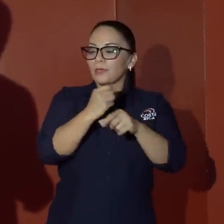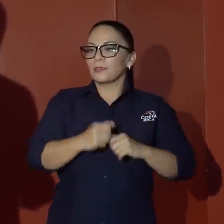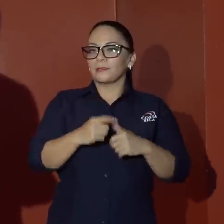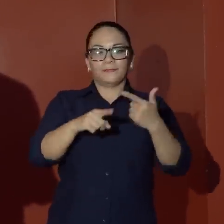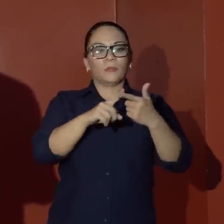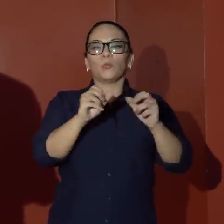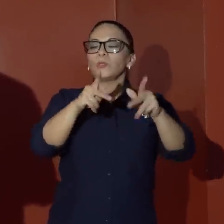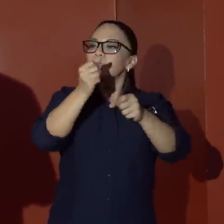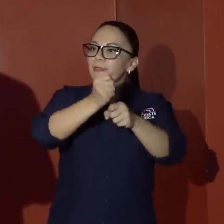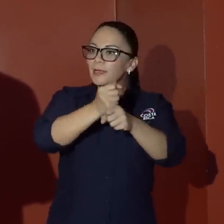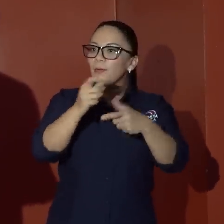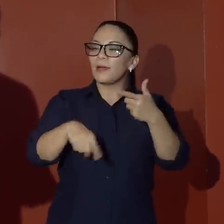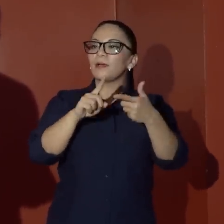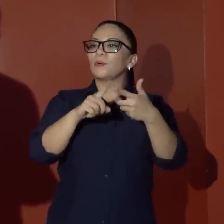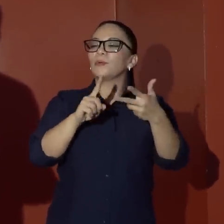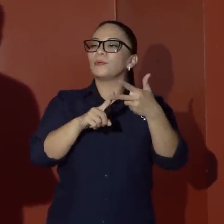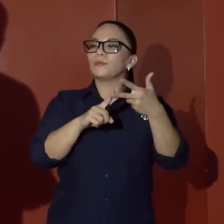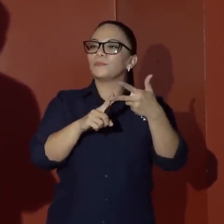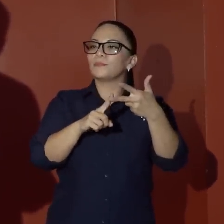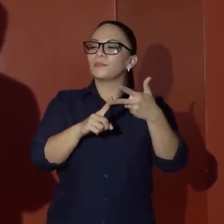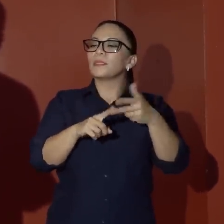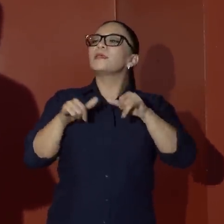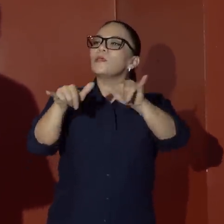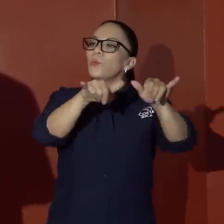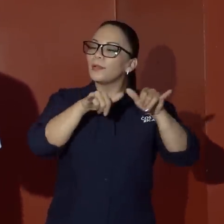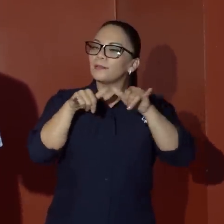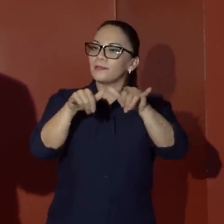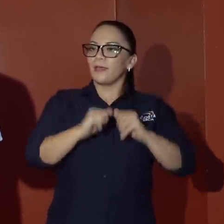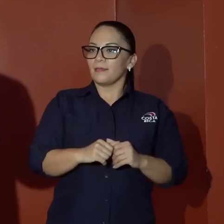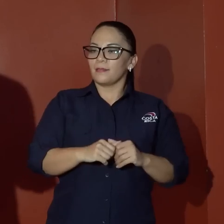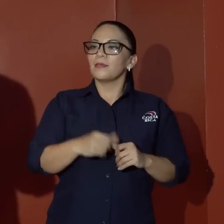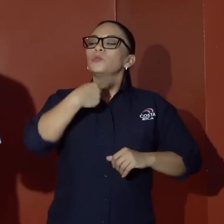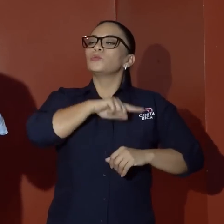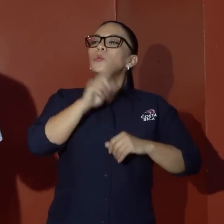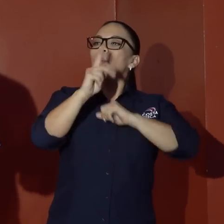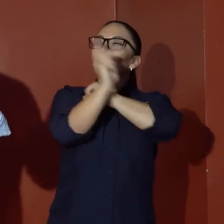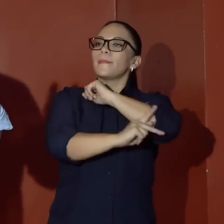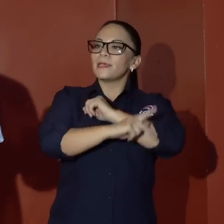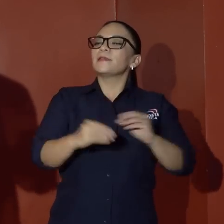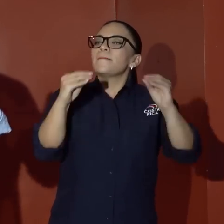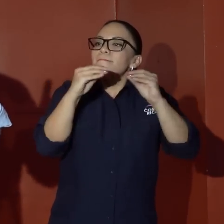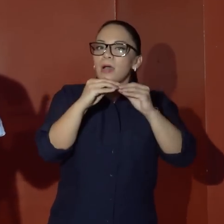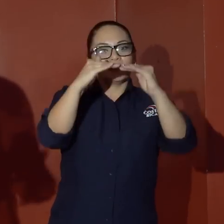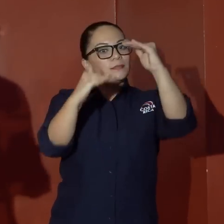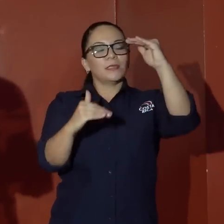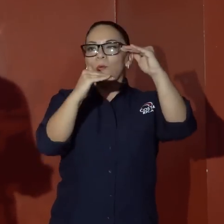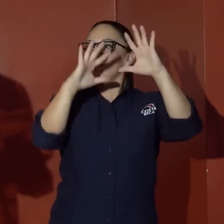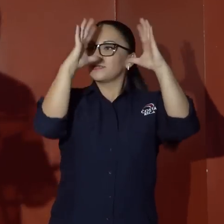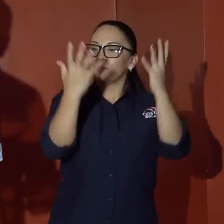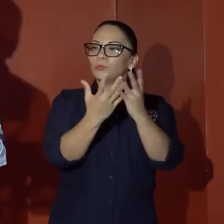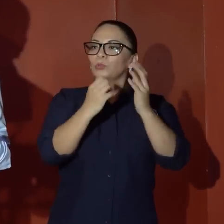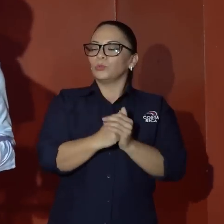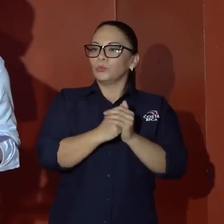oportunidades de trabajo, igualdad. Somos uno de los países más desiguales del mundo,